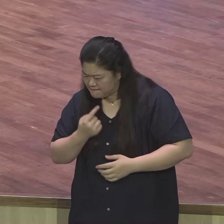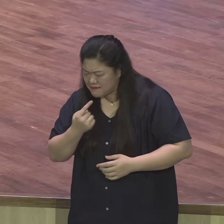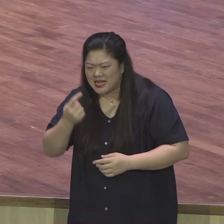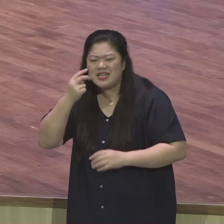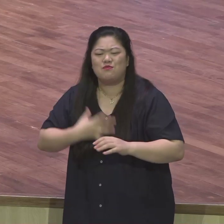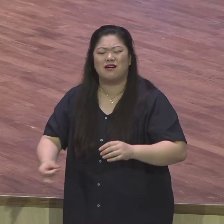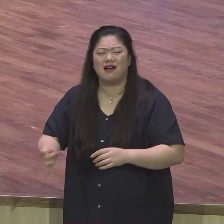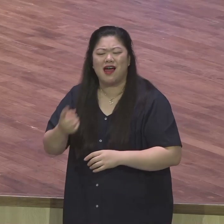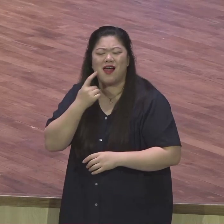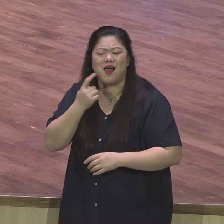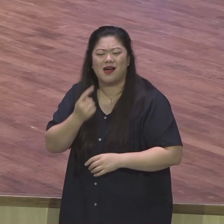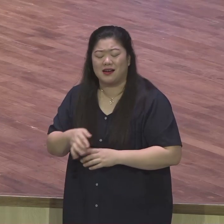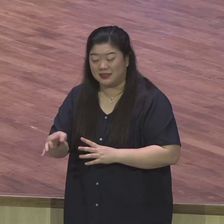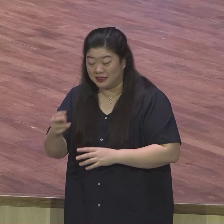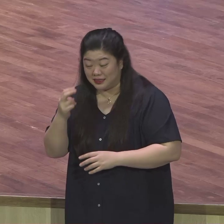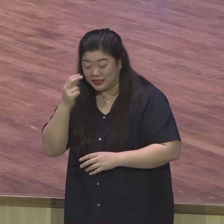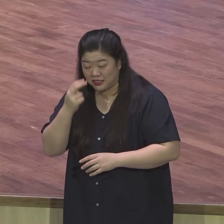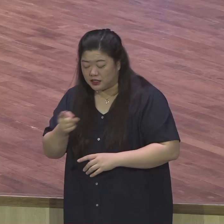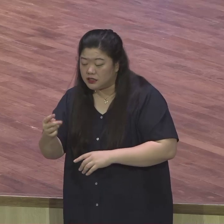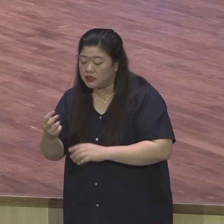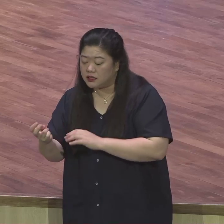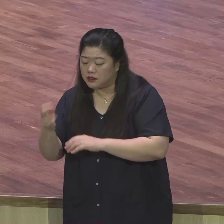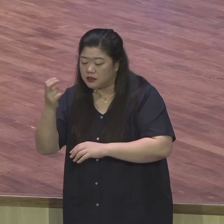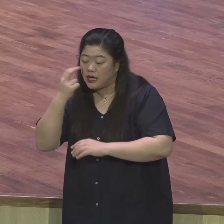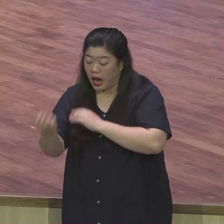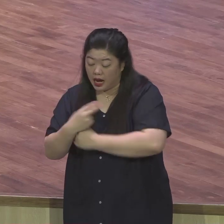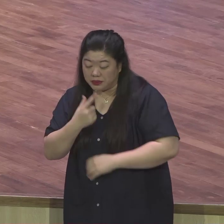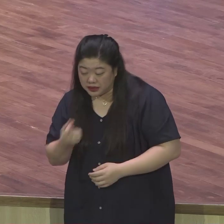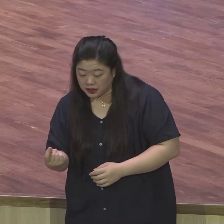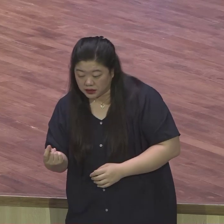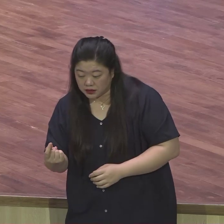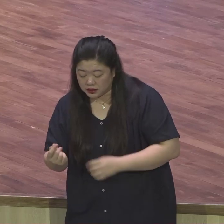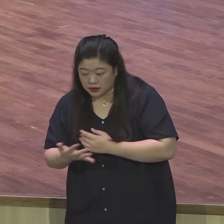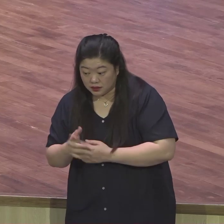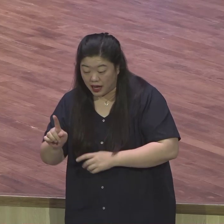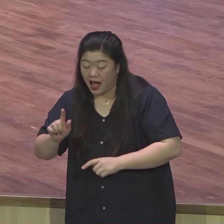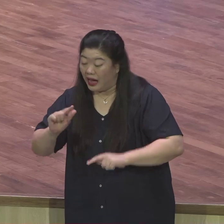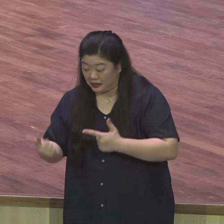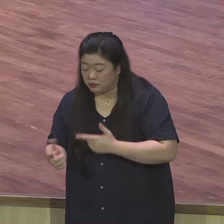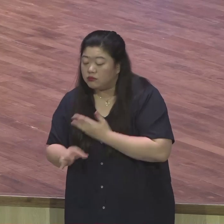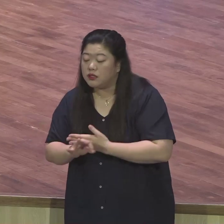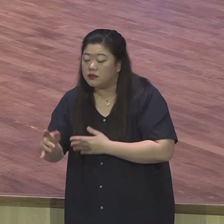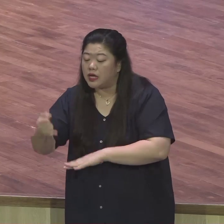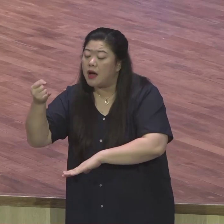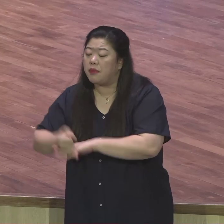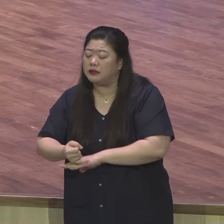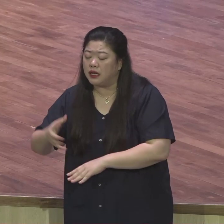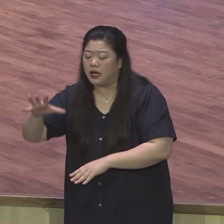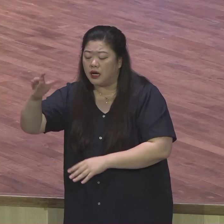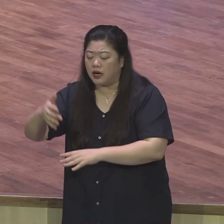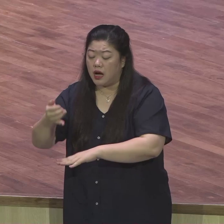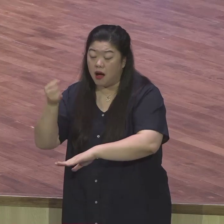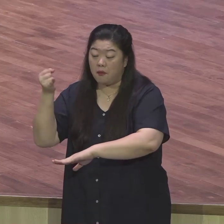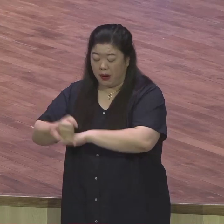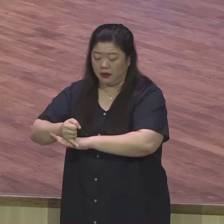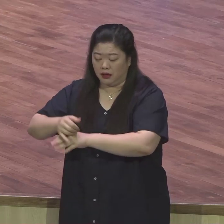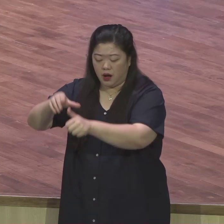것이다. 그렇게 말합니다. 그래서 처음에는 한 명만 가서 변함인을 데려오라. 그렇게 말을